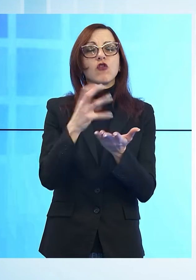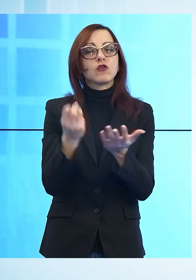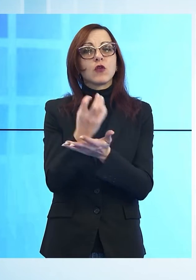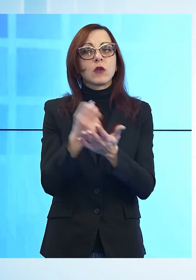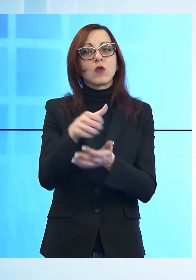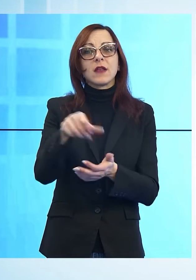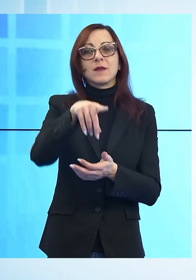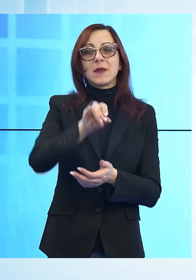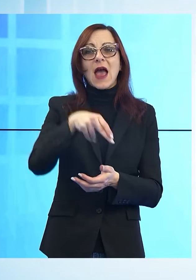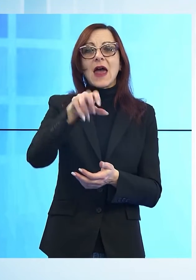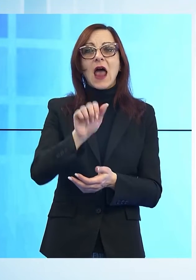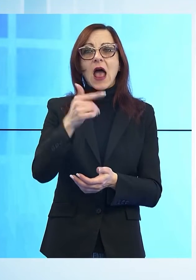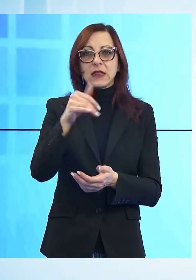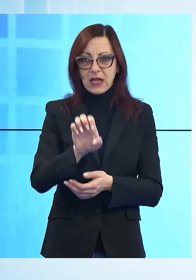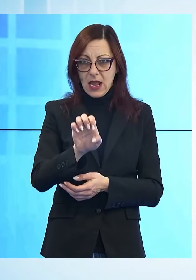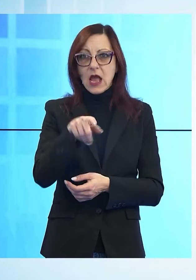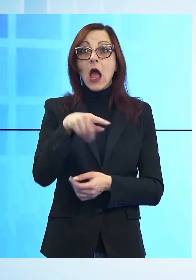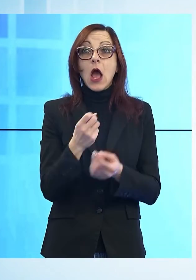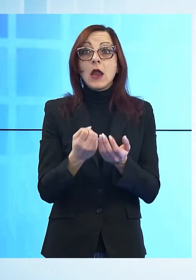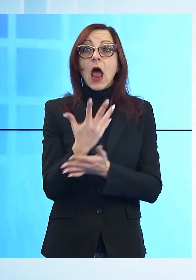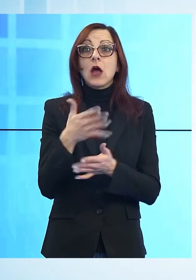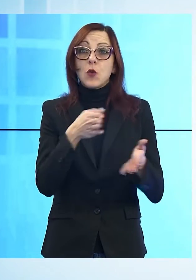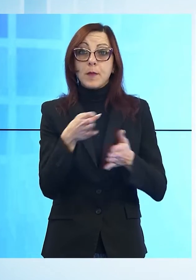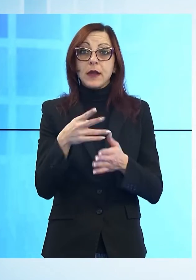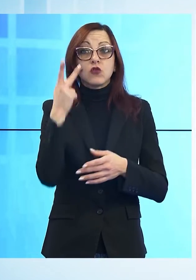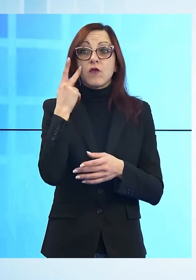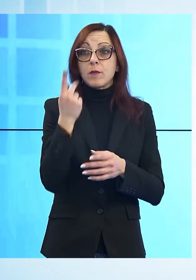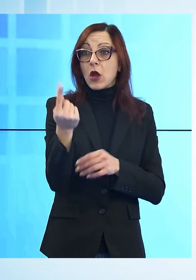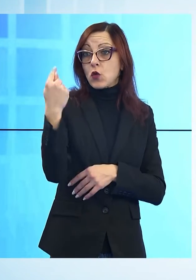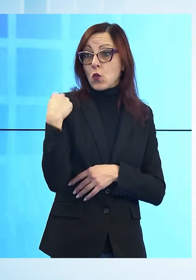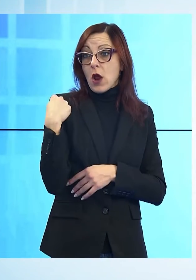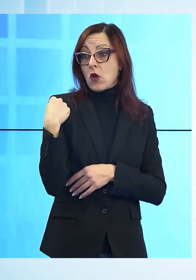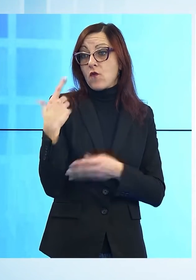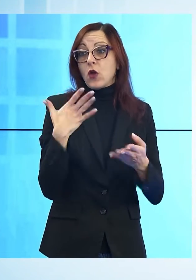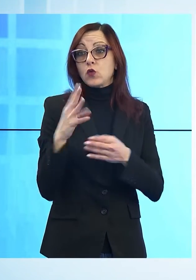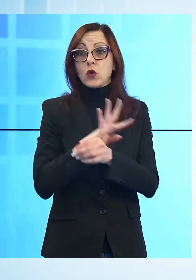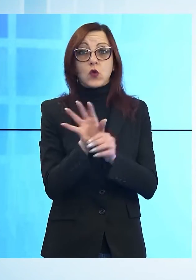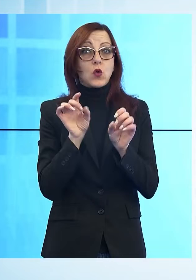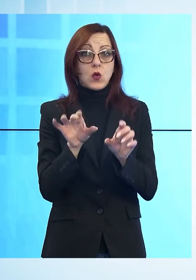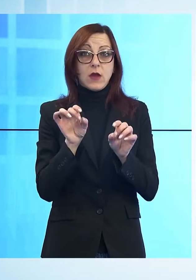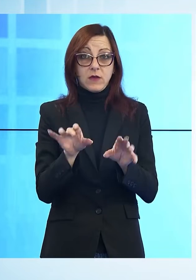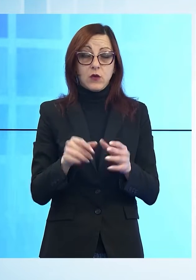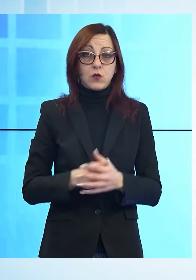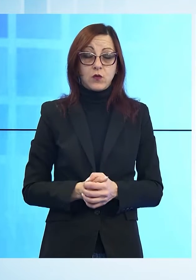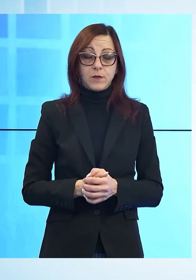scorso nel pieno delle restrizioni Covid, un esempio di reazione positiva alle incertezze economiche della pandemia.